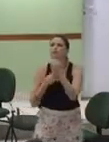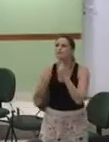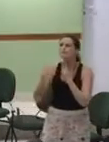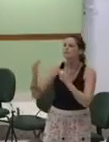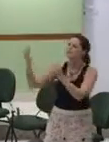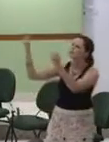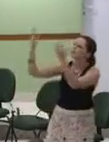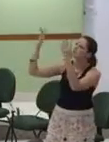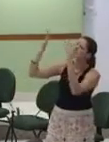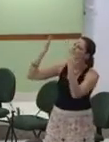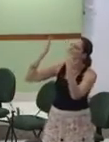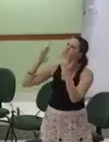louvá-te